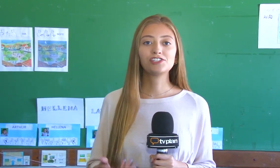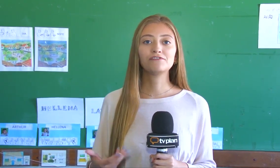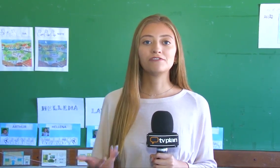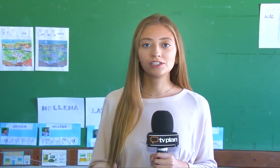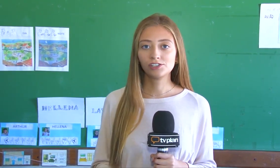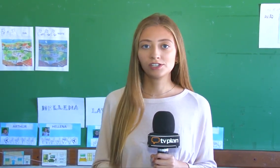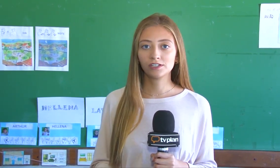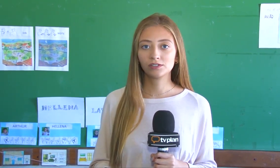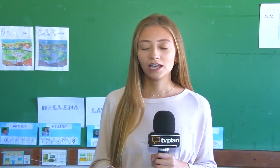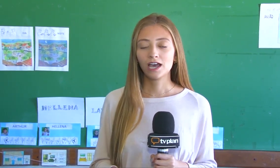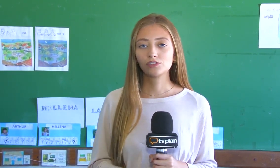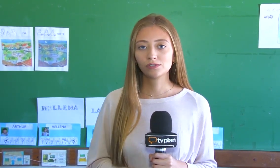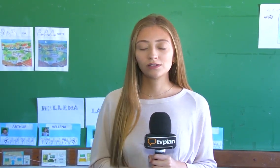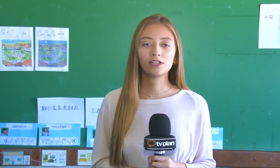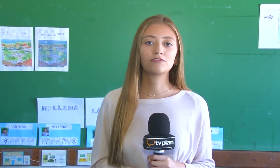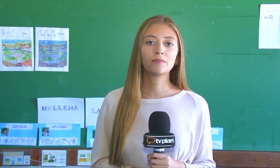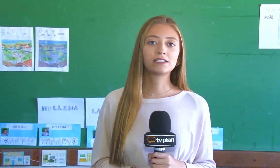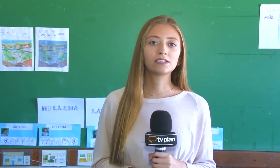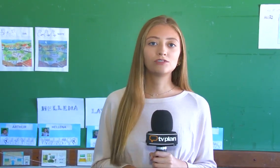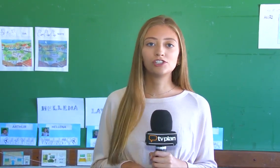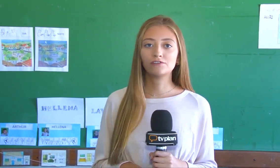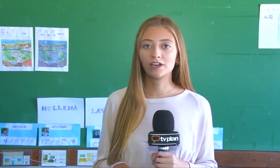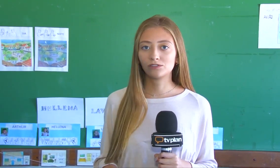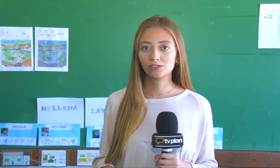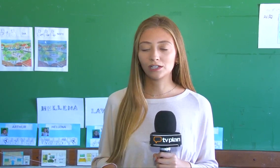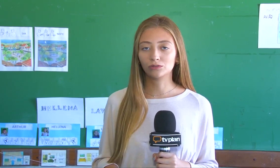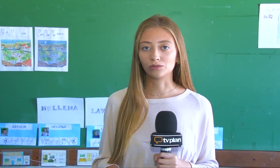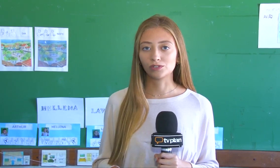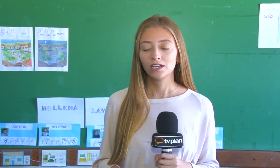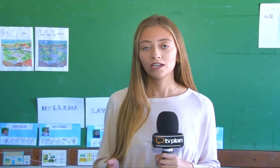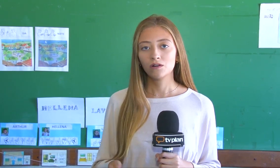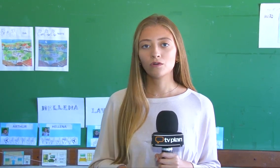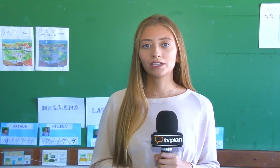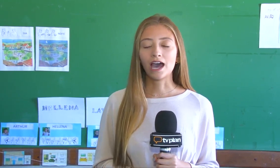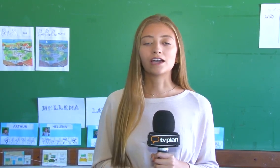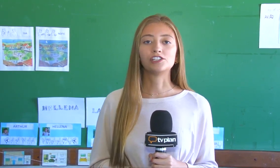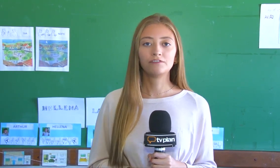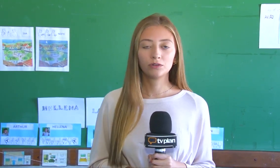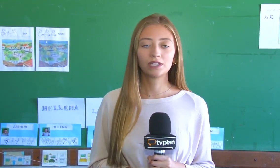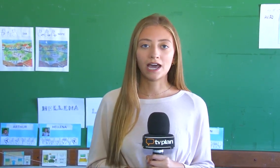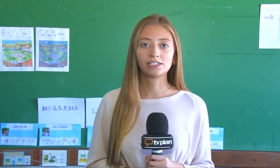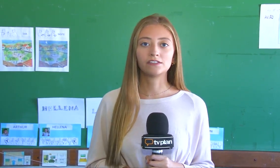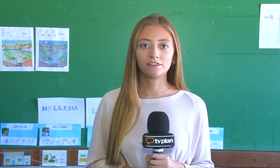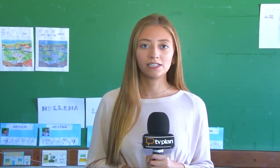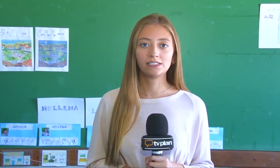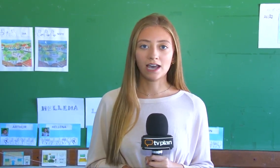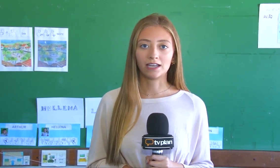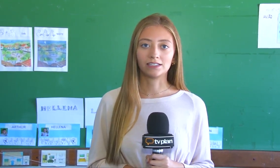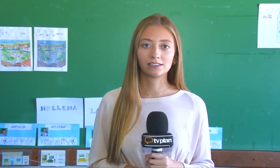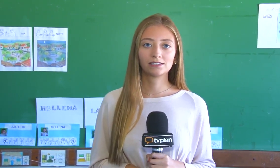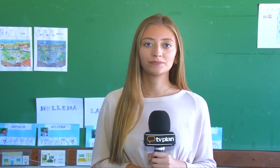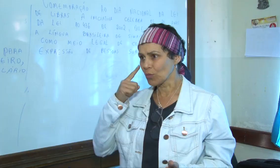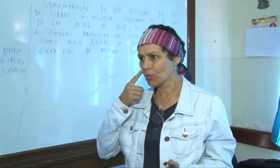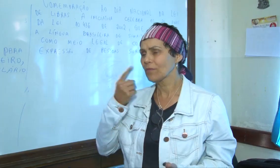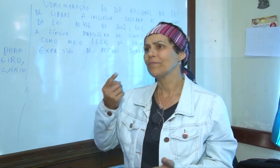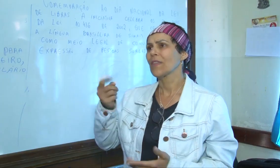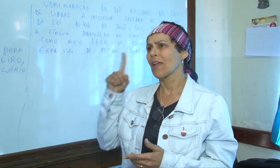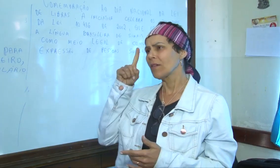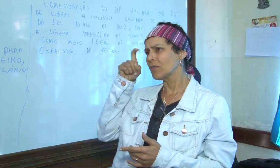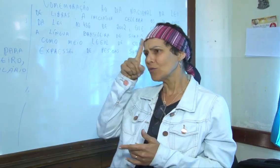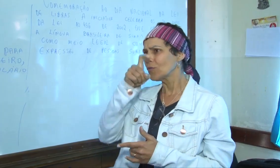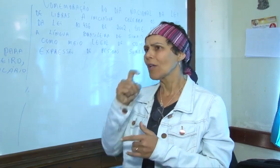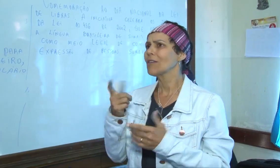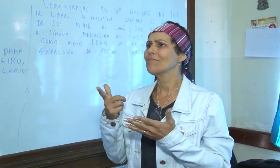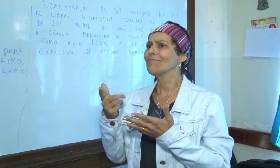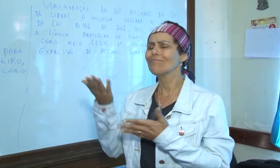há mais de 20 anos, ajudando na formação de diversos alunos e conta as dificuldades vivenciadas. Eu